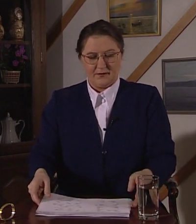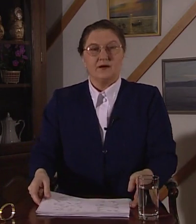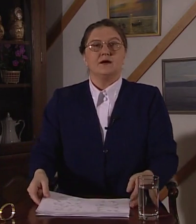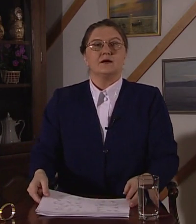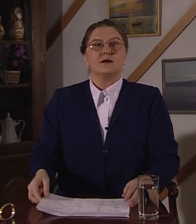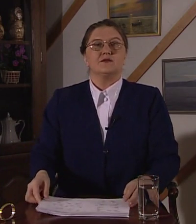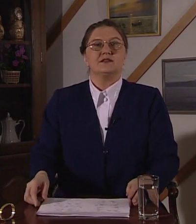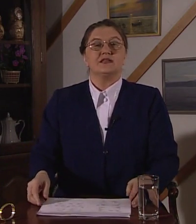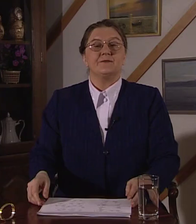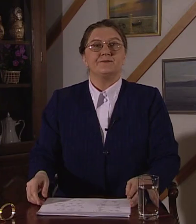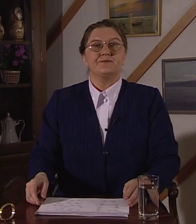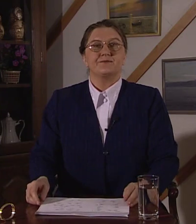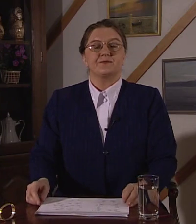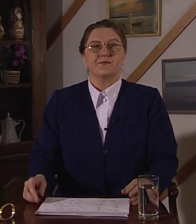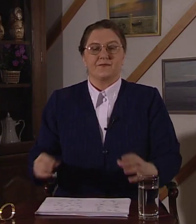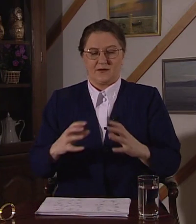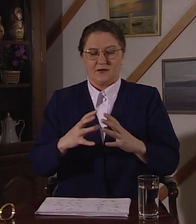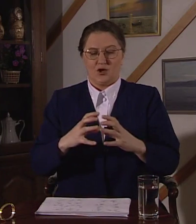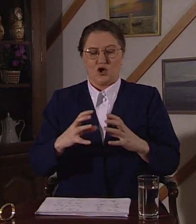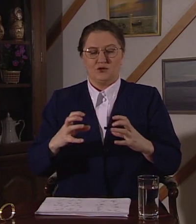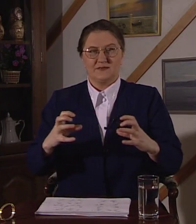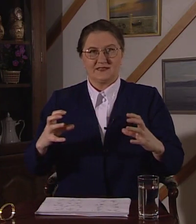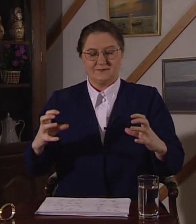Колбаса. Колбаса.